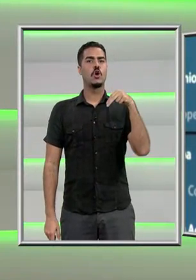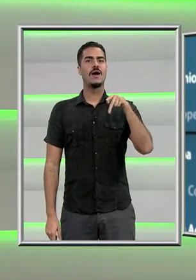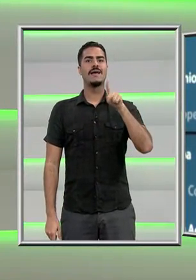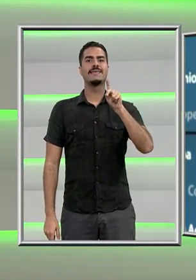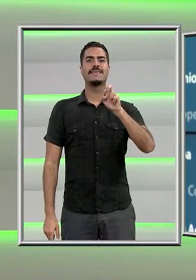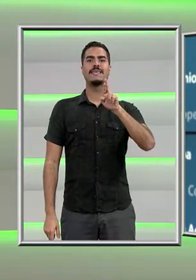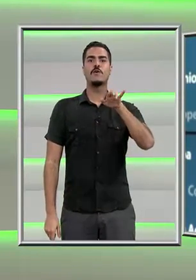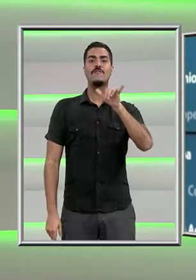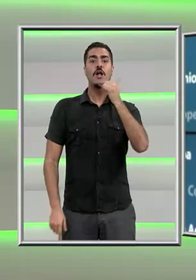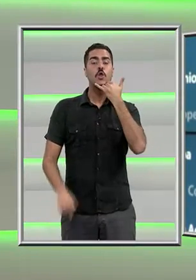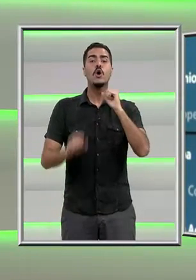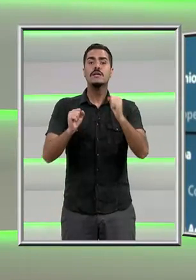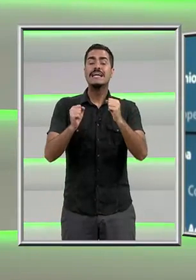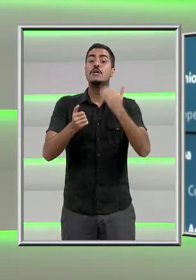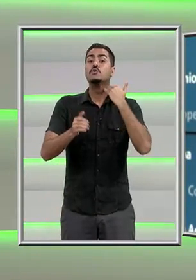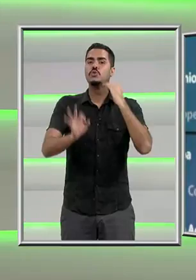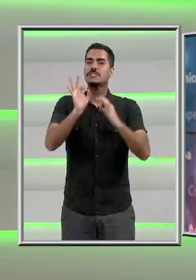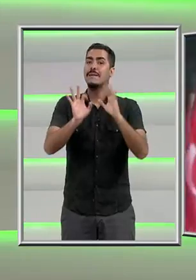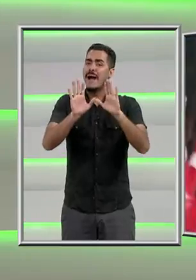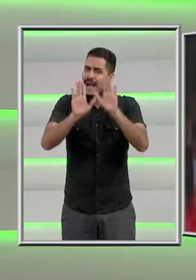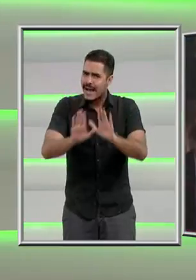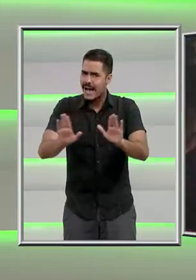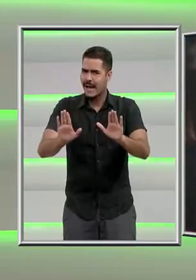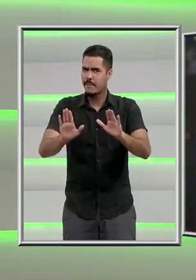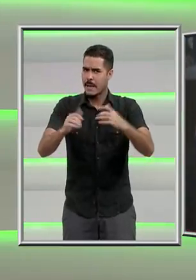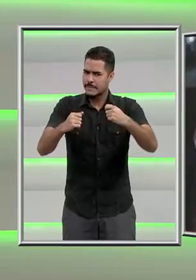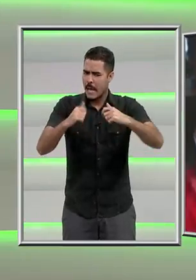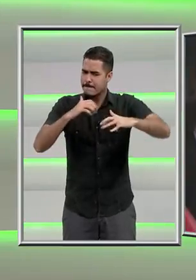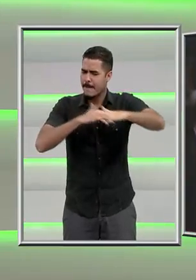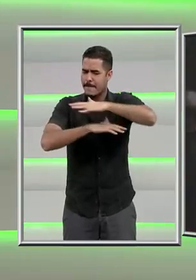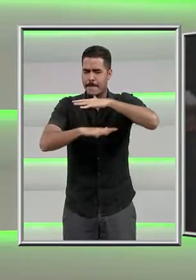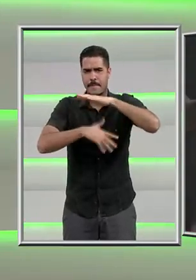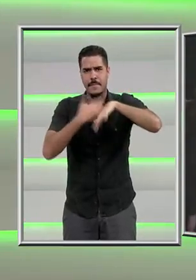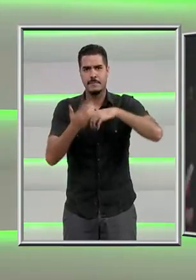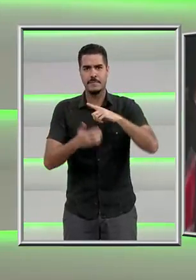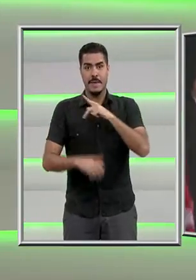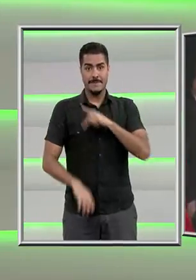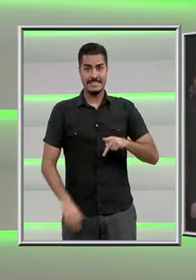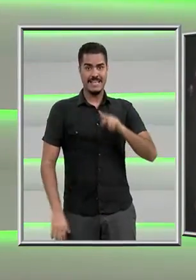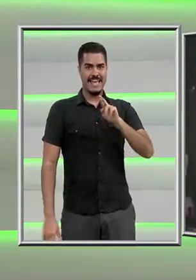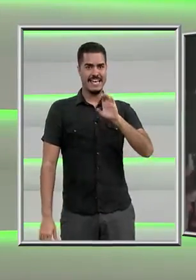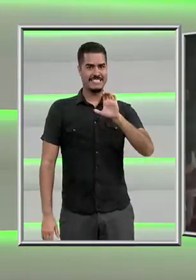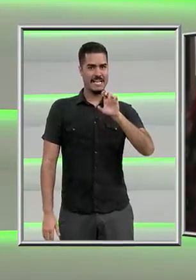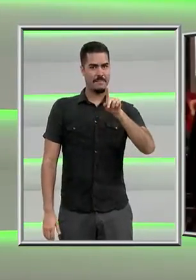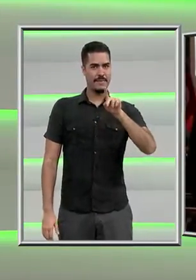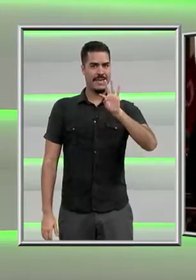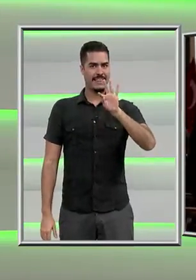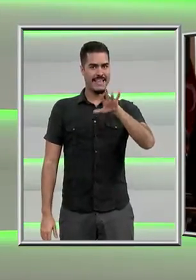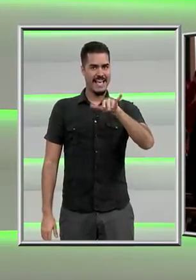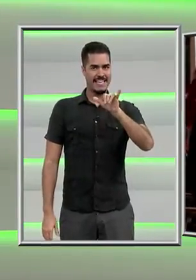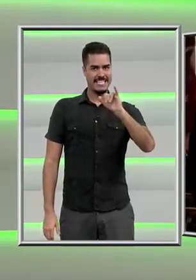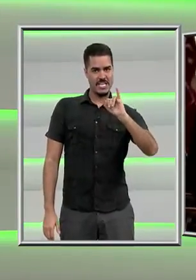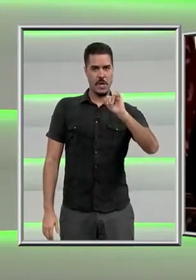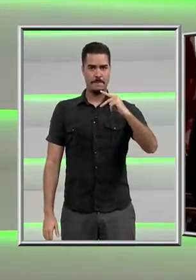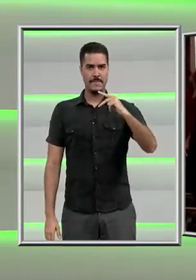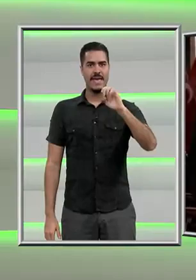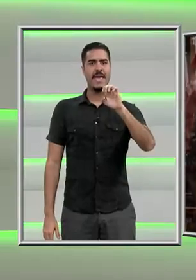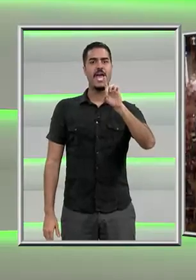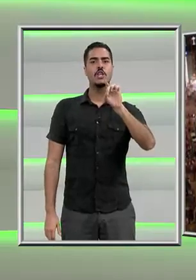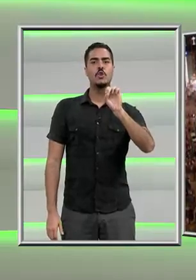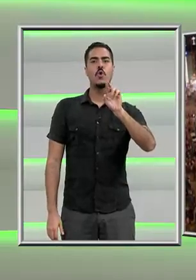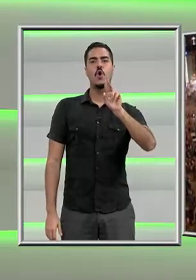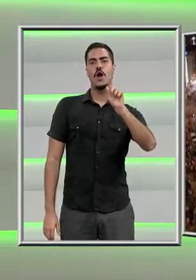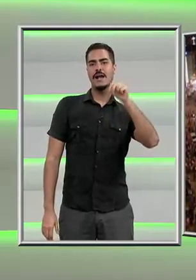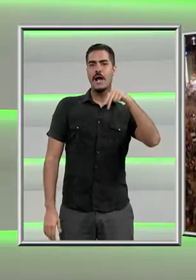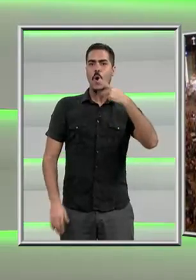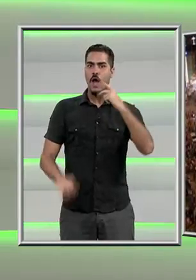mas pediu calma e estabilidade. O presidente Recep Tayyip Erdogan saiu fortalecido e parte da população,